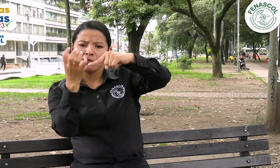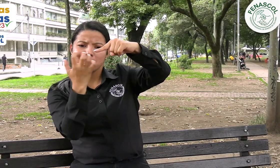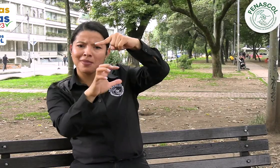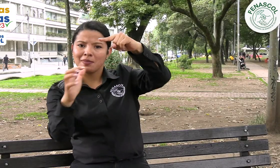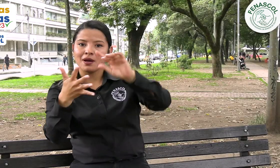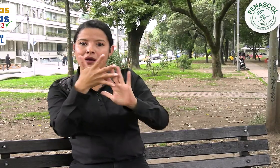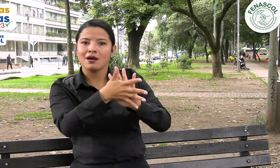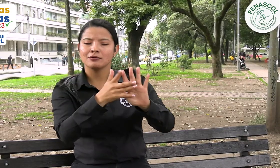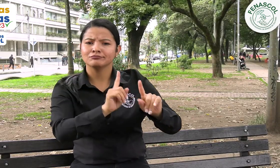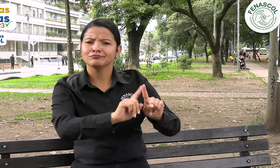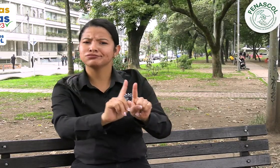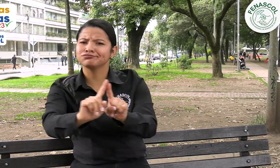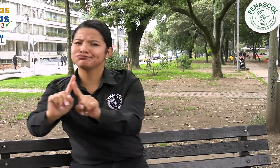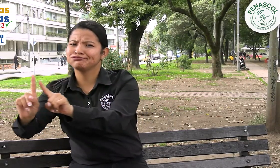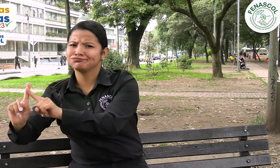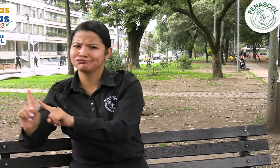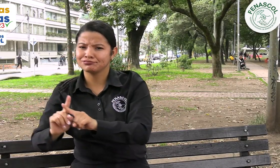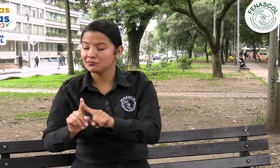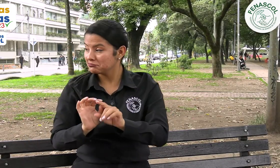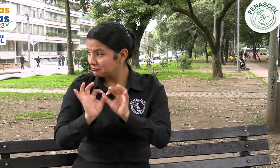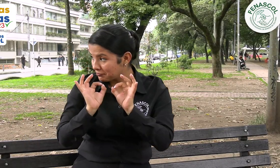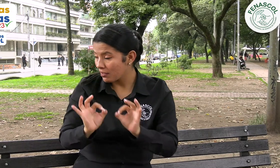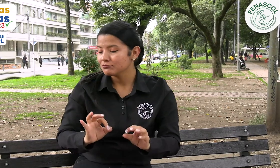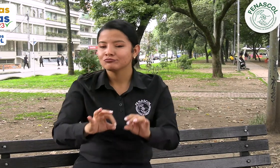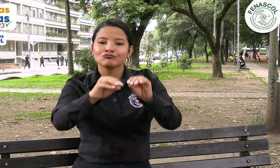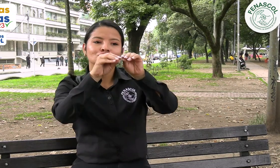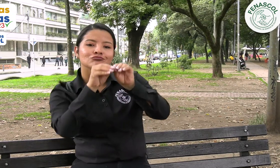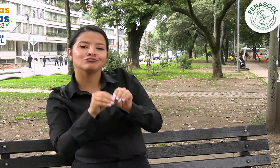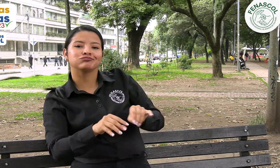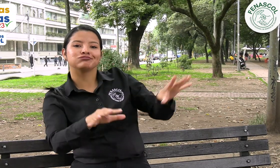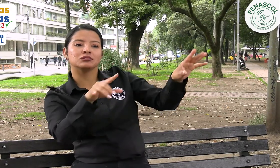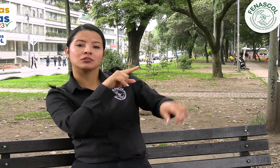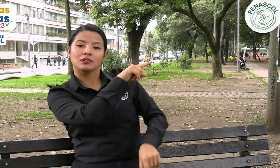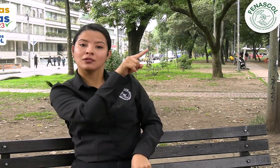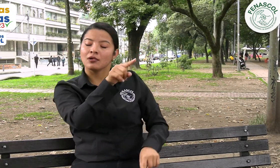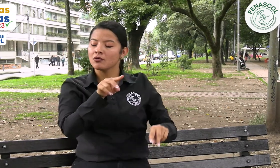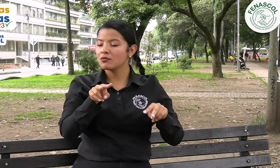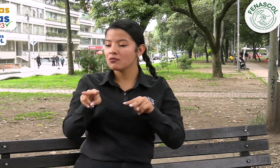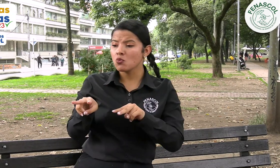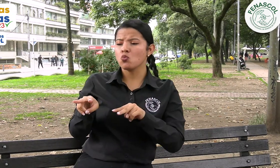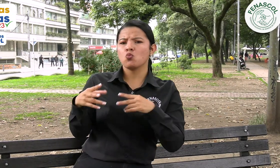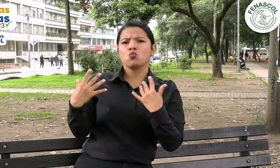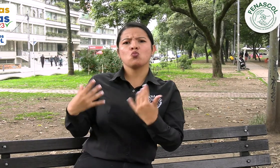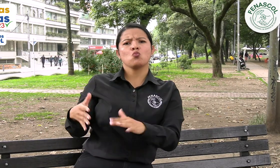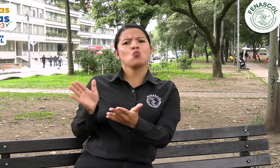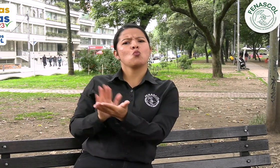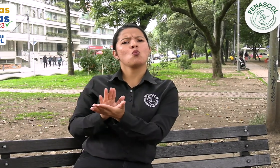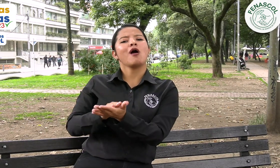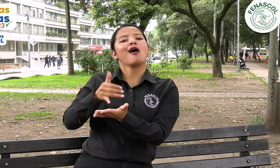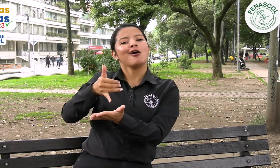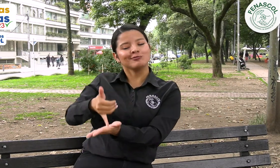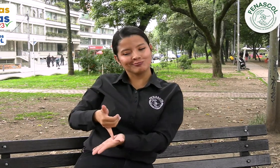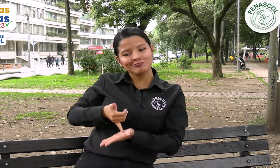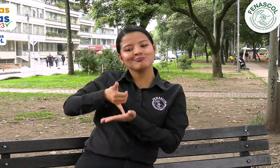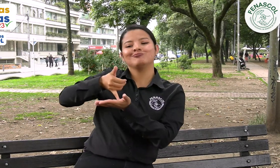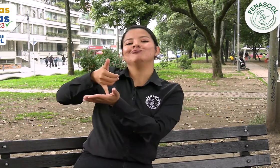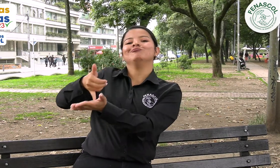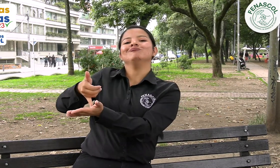de Bogotá y están publicados en la página web. En dicho evento, el Banco de Bogotá tuvo un reconocimiento